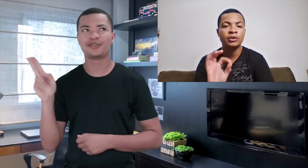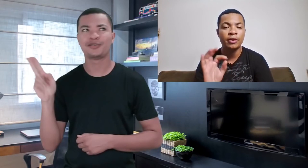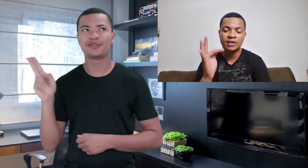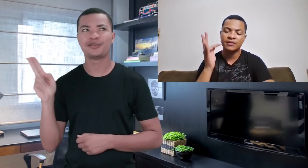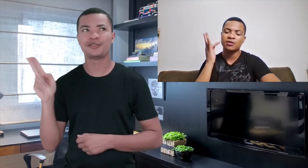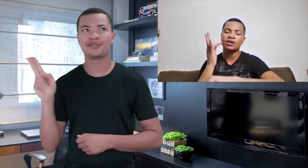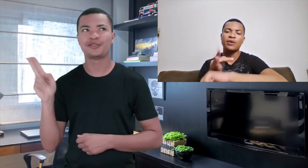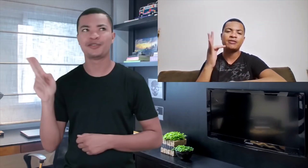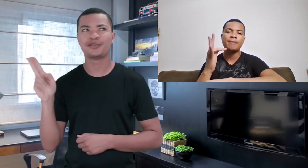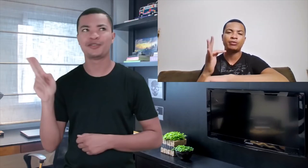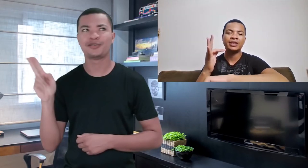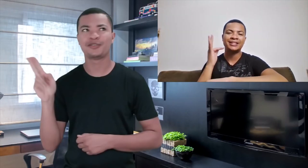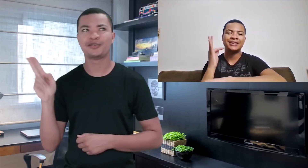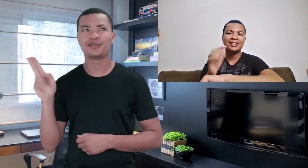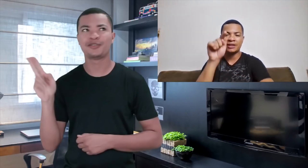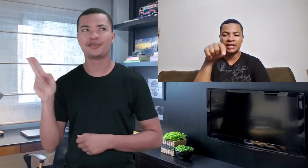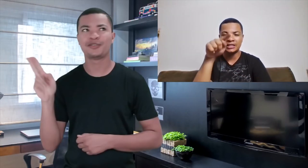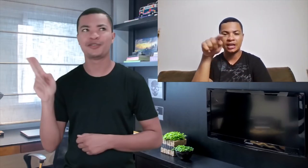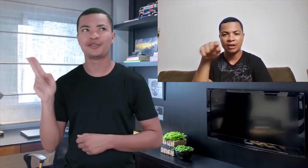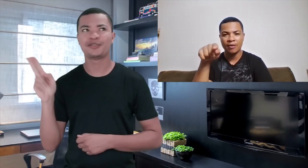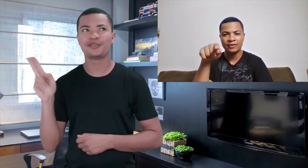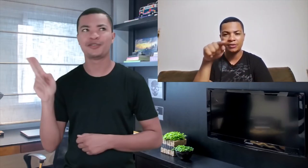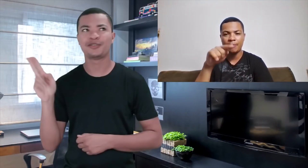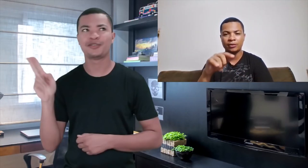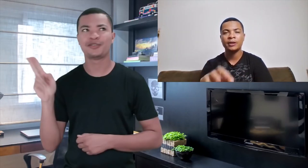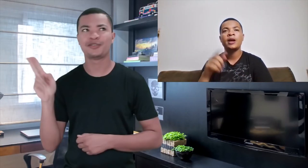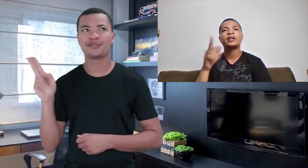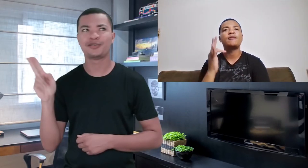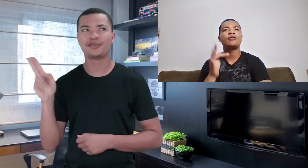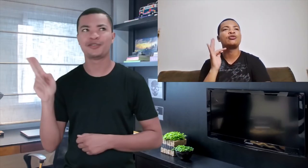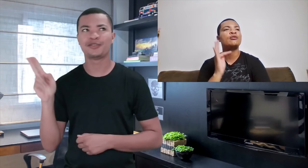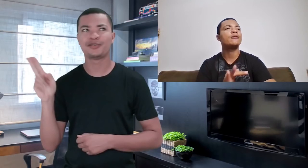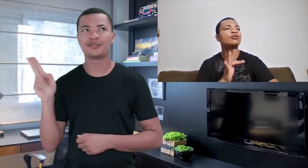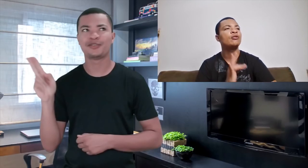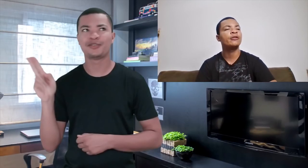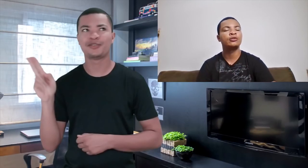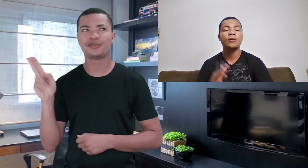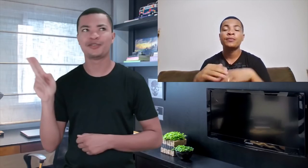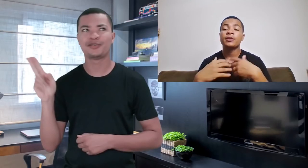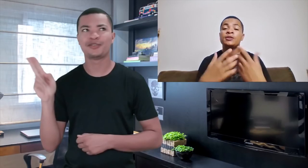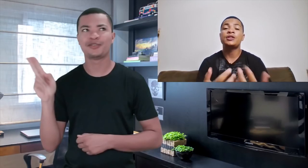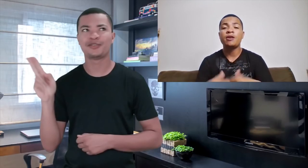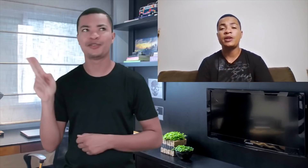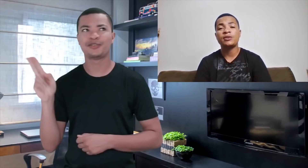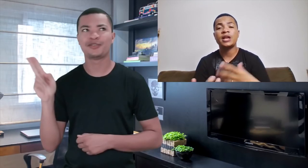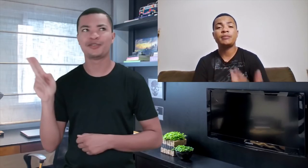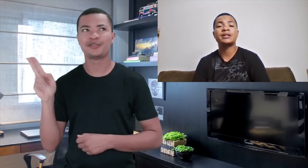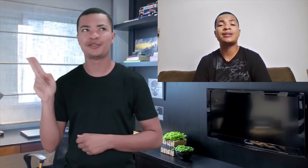então é como se ele estivesse colocando o F na pauta, estivesse riscando lá o Fzinho na pauta então faltou, faltou, faltou geralmente é usado pra dentro